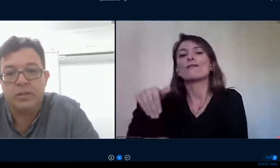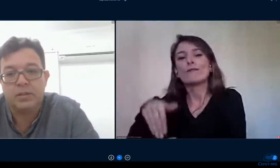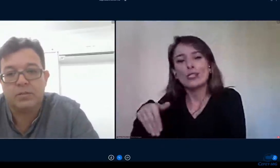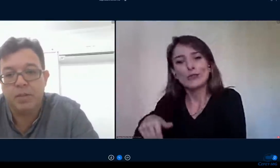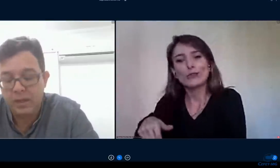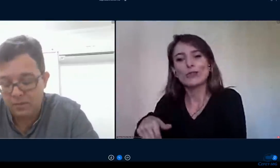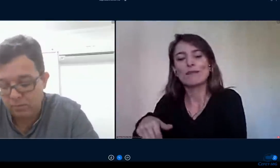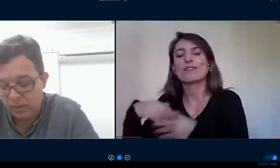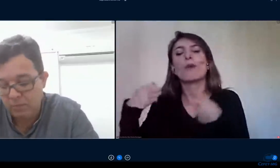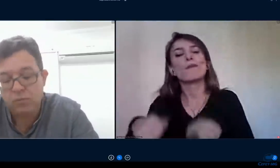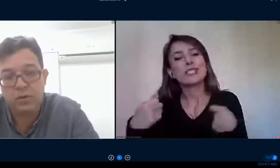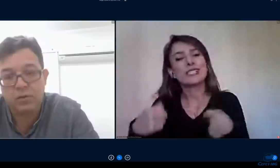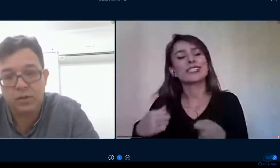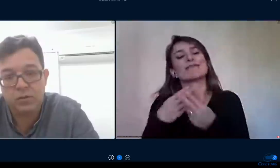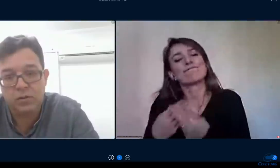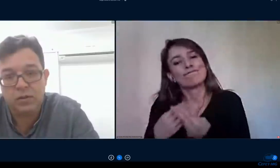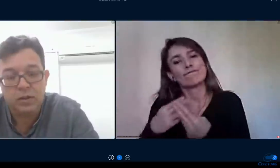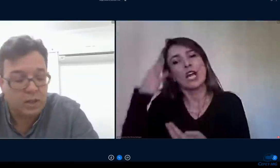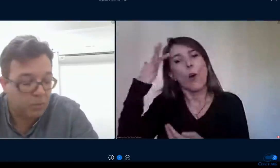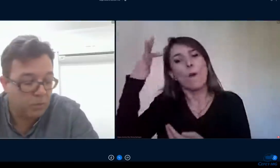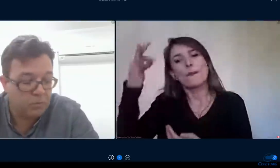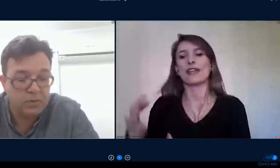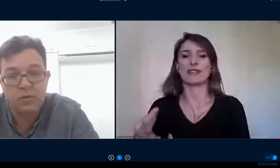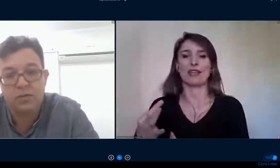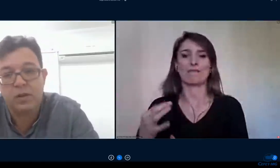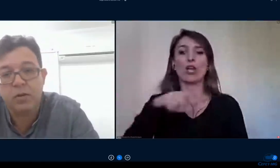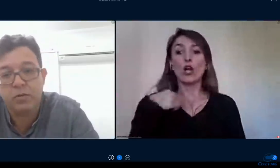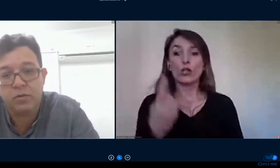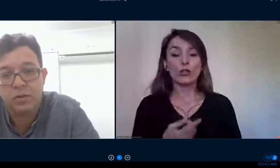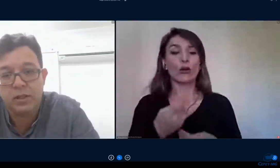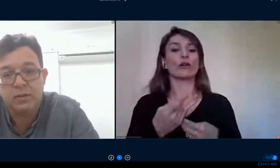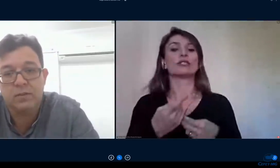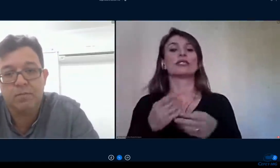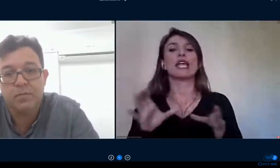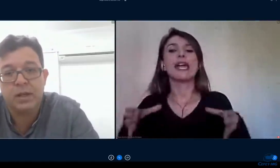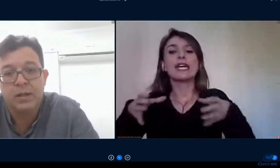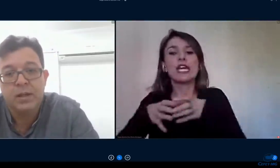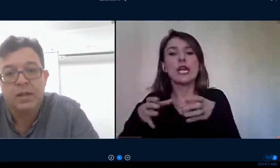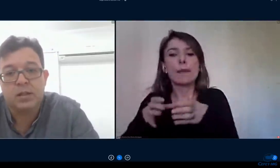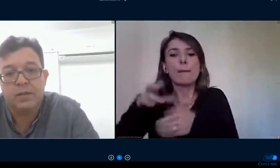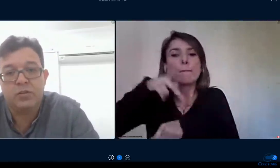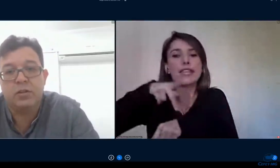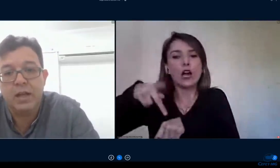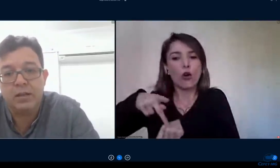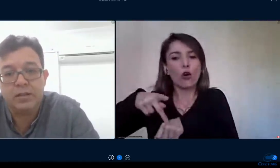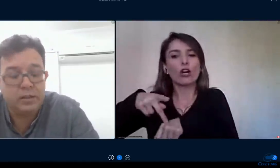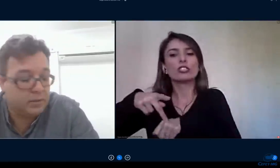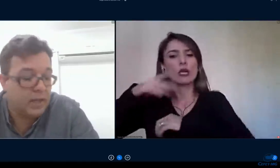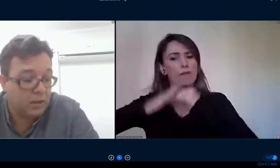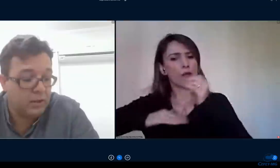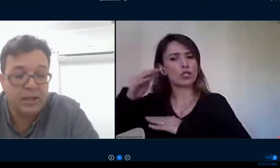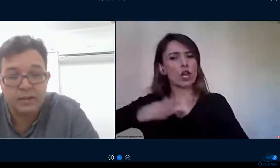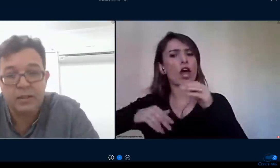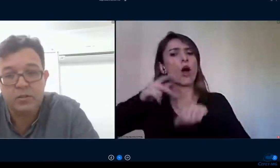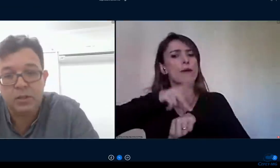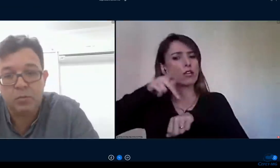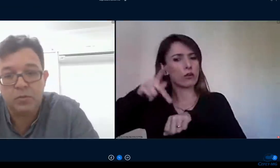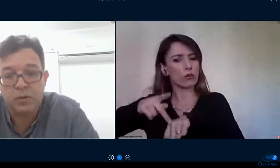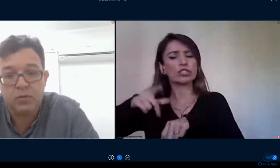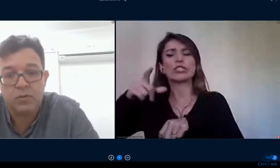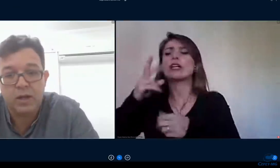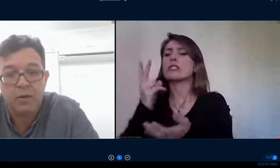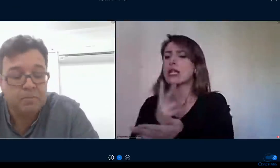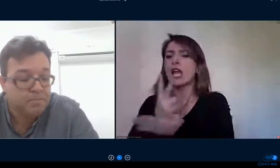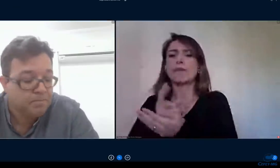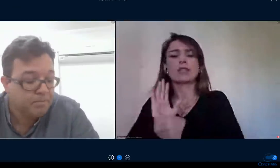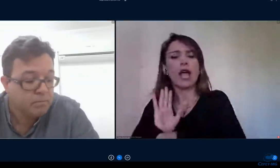pedagógicas prestam temos um serviço de apoio psicossocial aos estudantes né através de teleatendimento